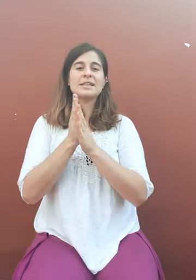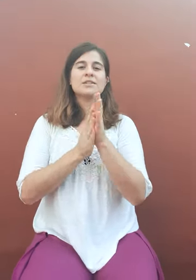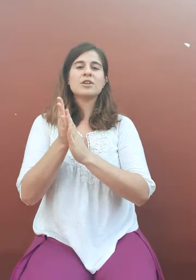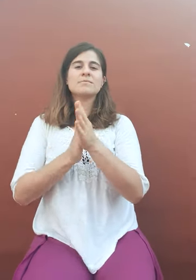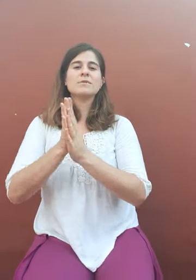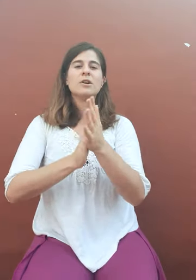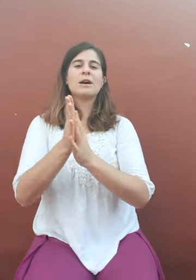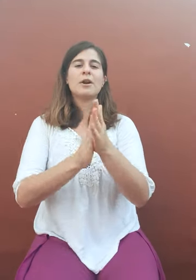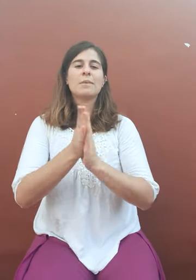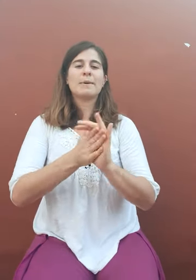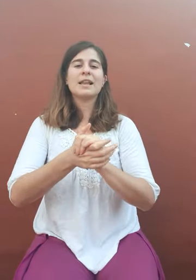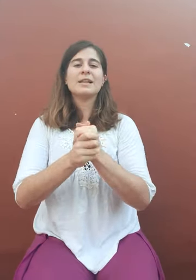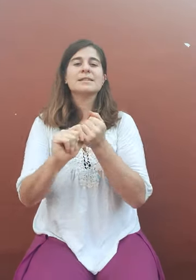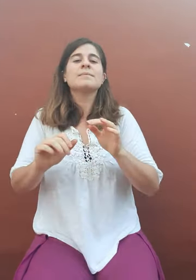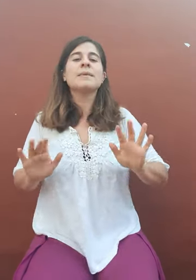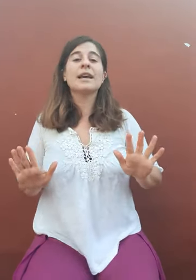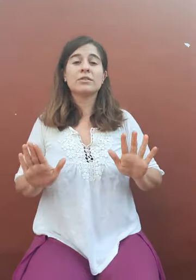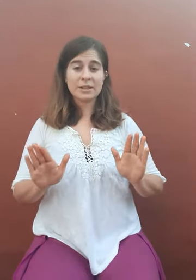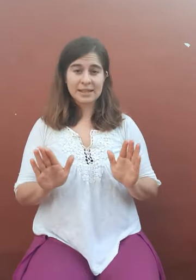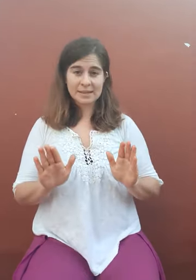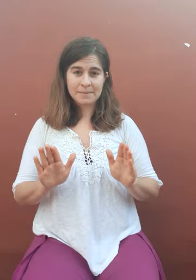Atención, con las manos preparadas, esto dice así